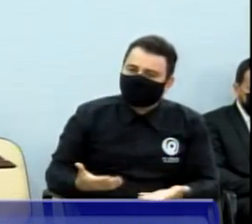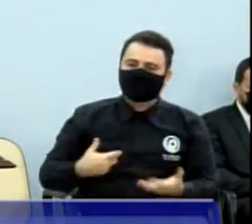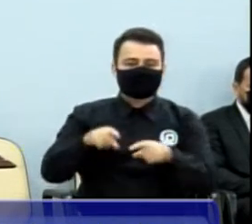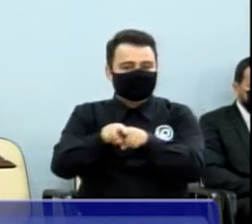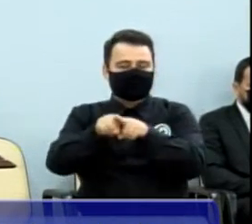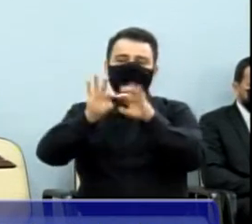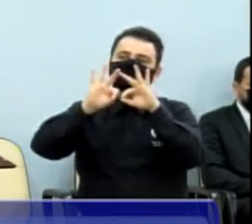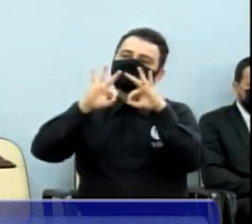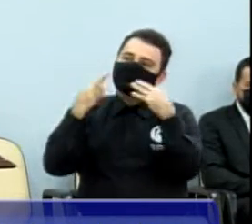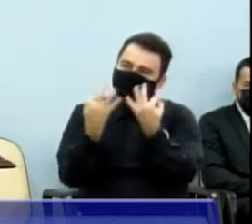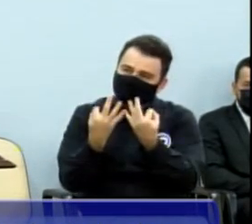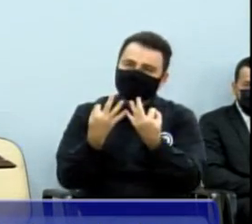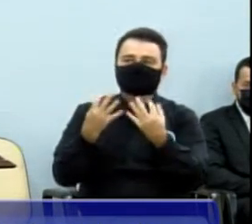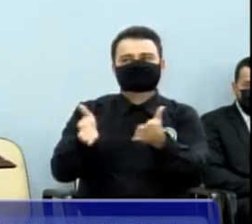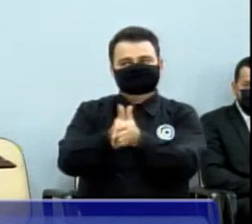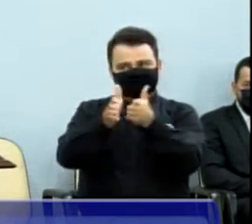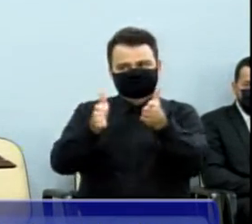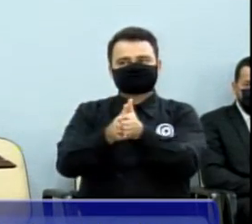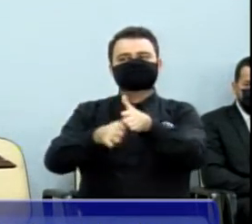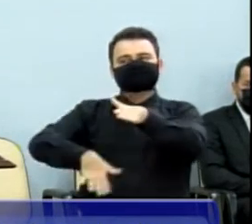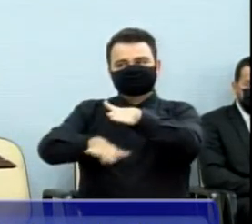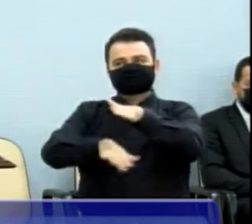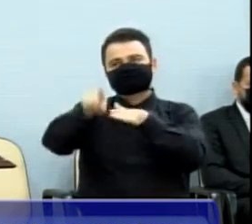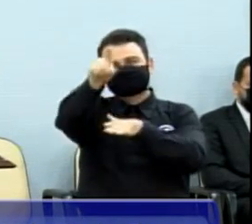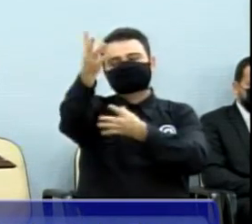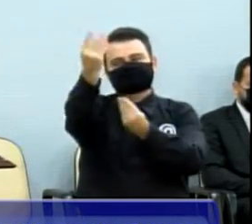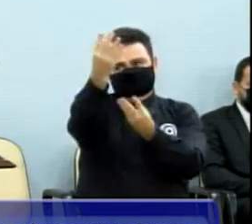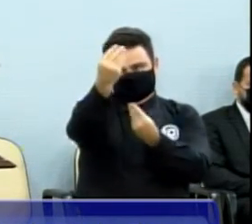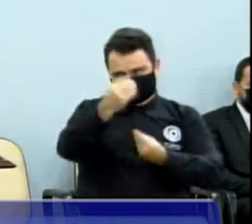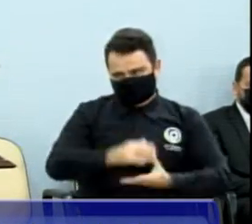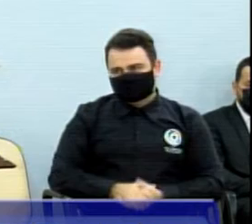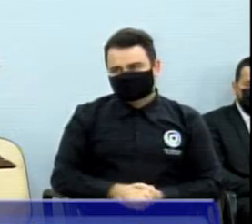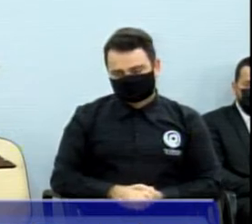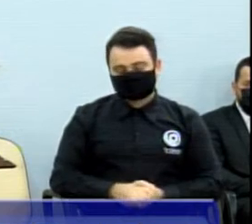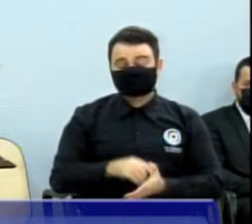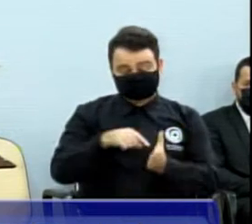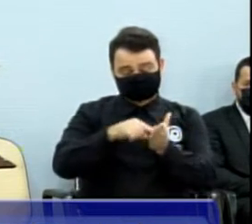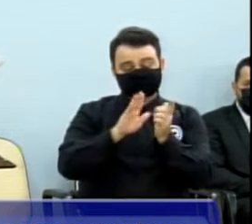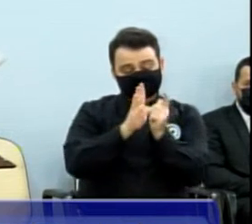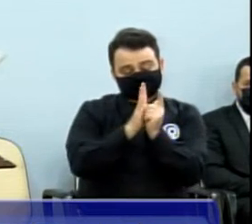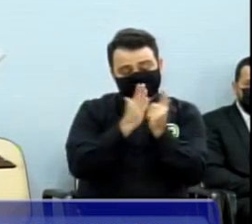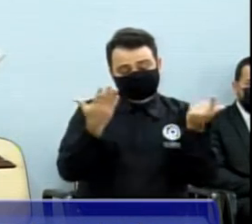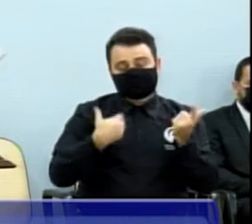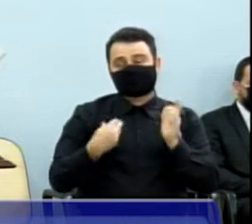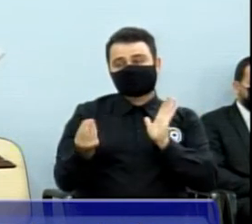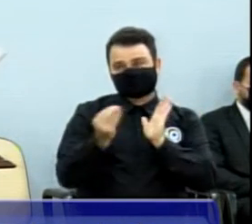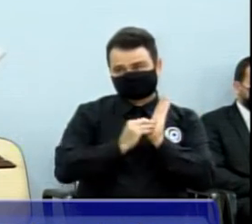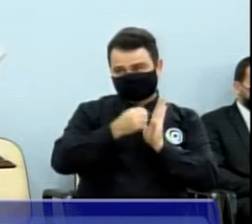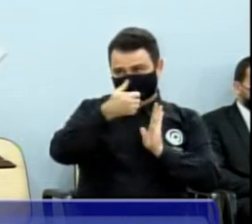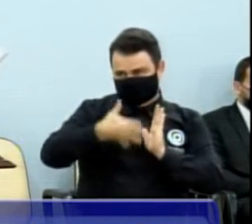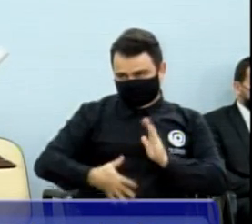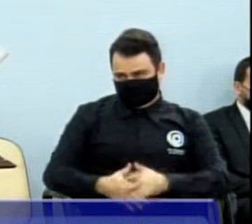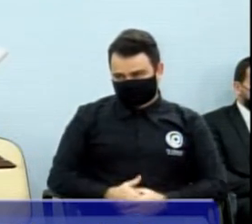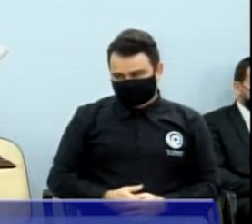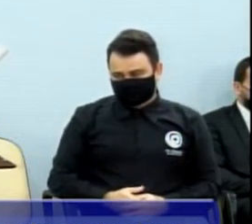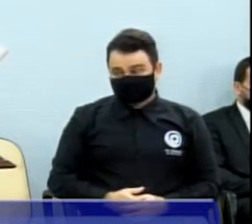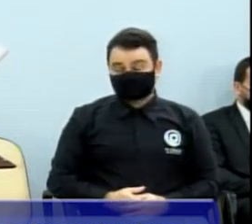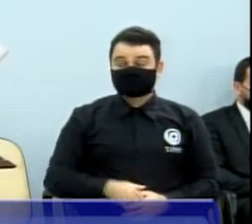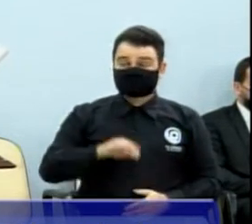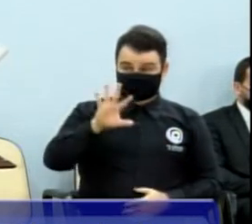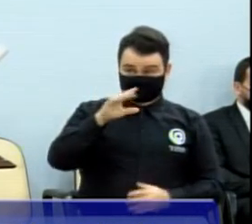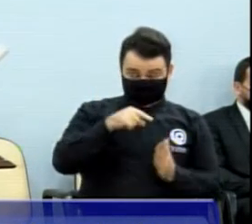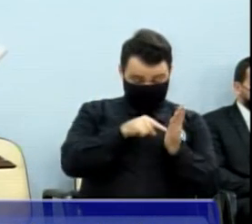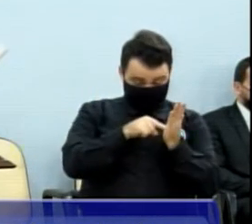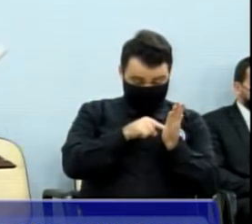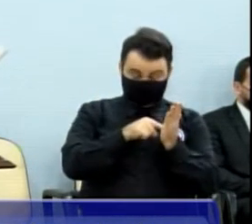vulneráveis também. Tendo em vista esse levantamento, vou citar aqui que eu achei muito